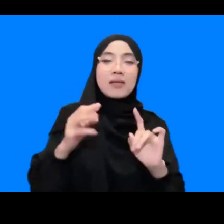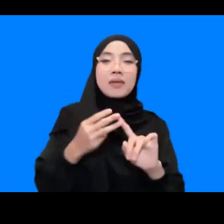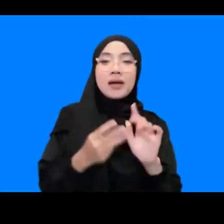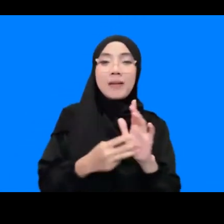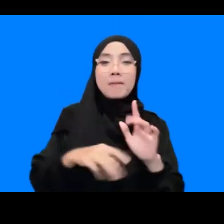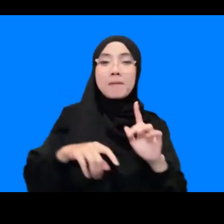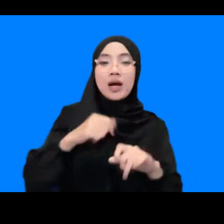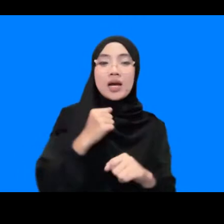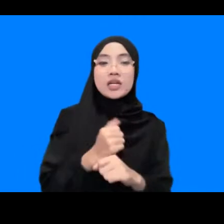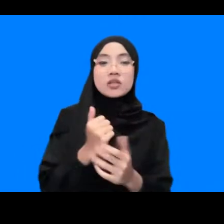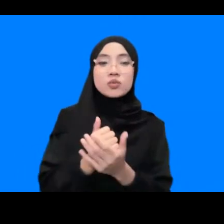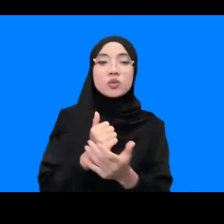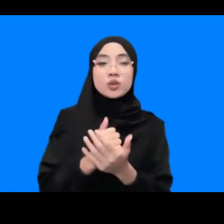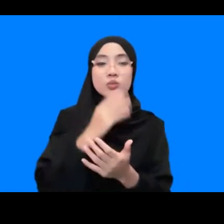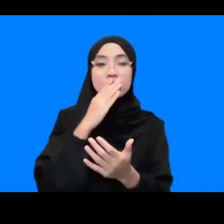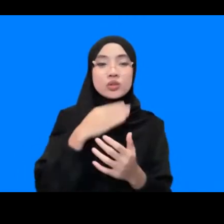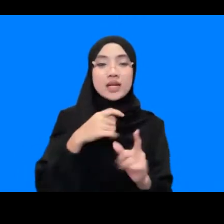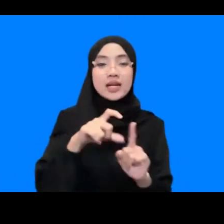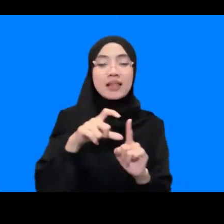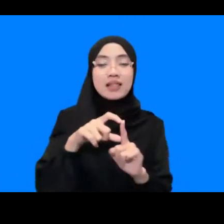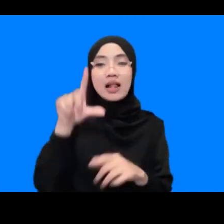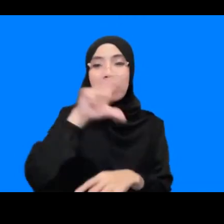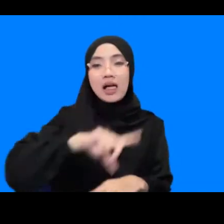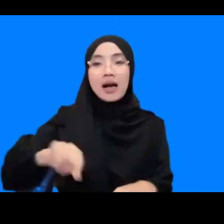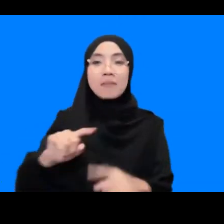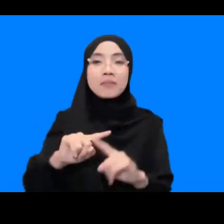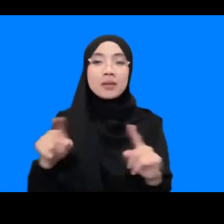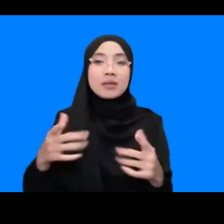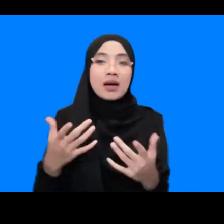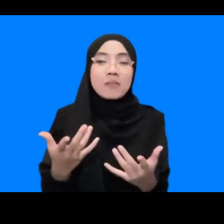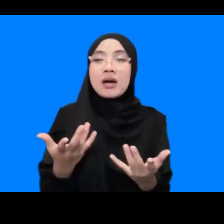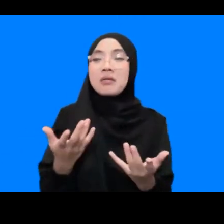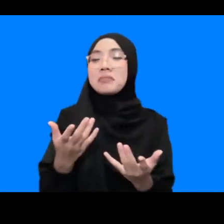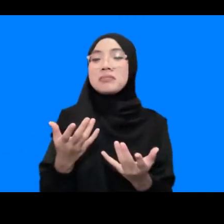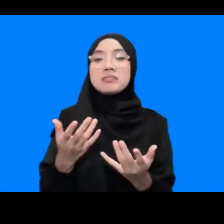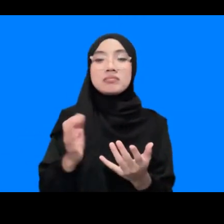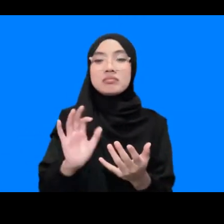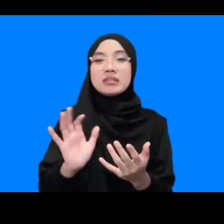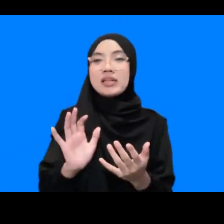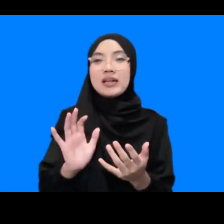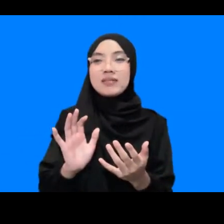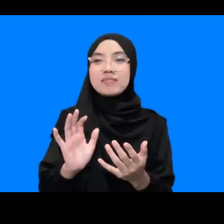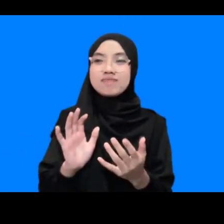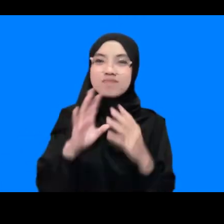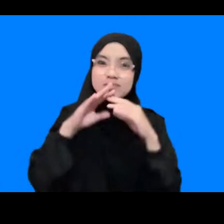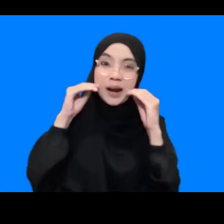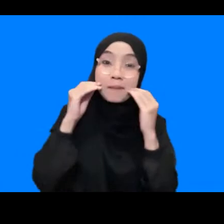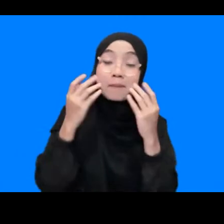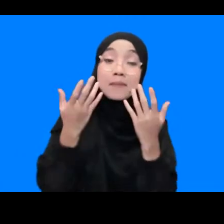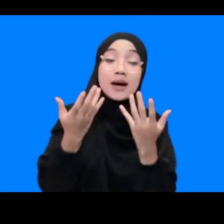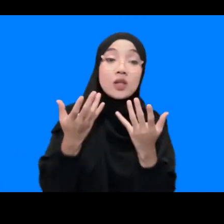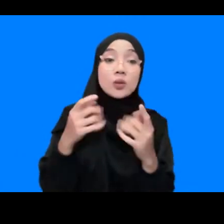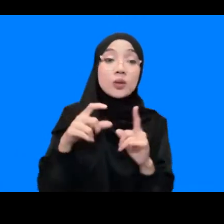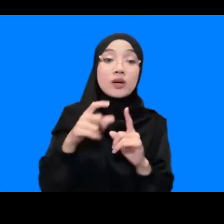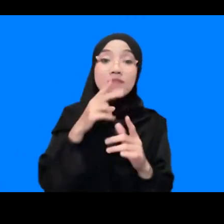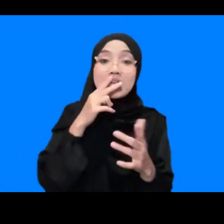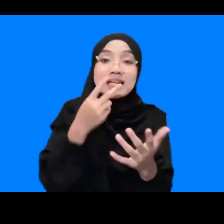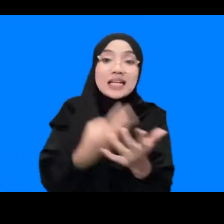memiliki data yang lengkap namun tidak terlalu friendly dan kevalidatan